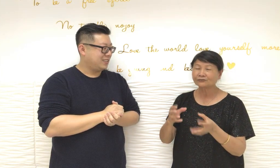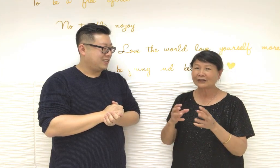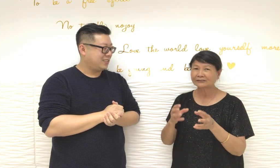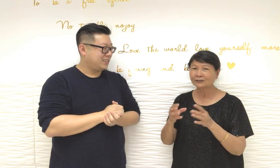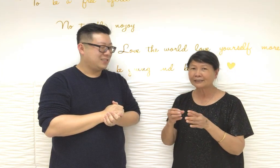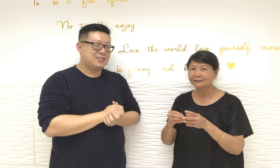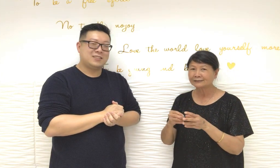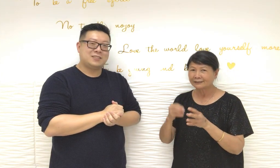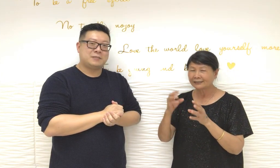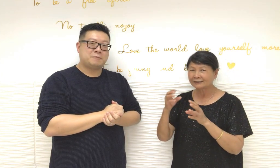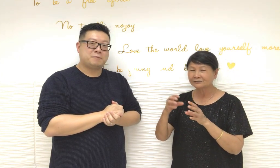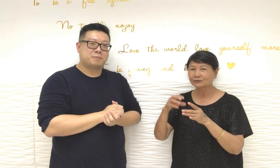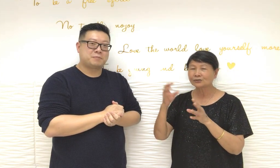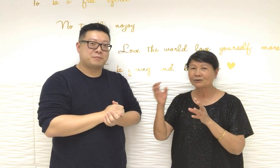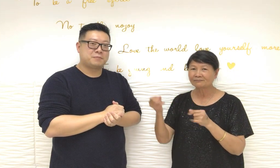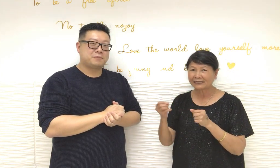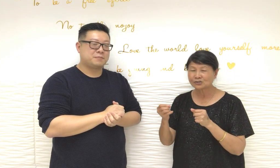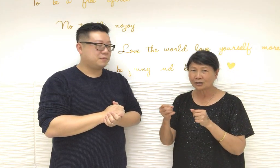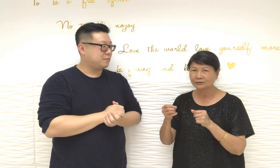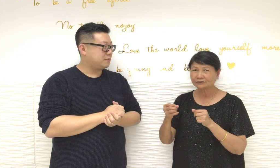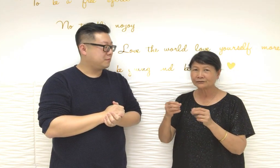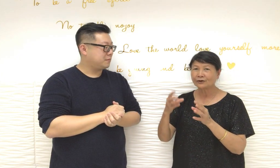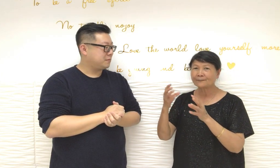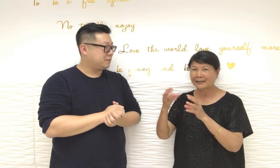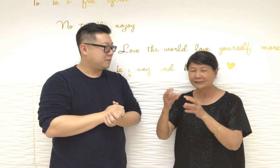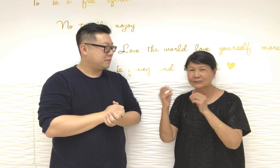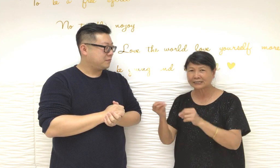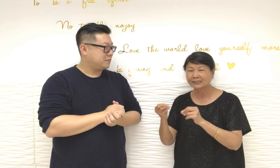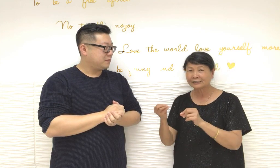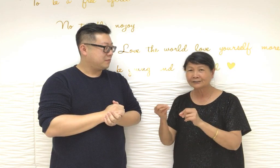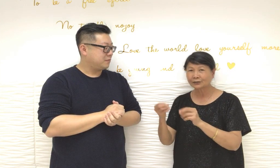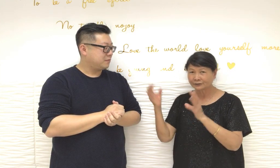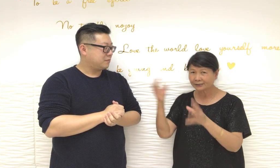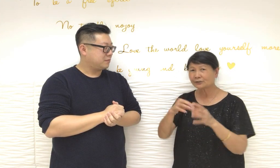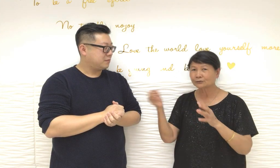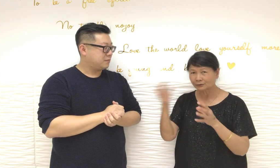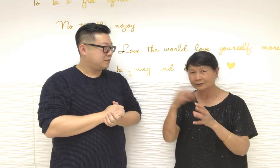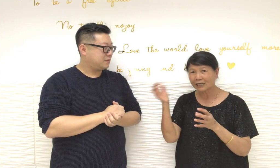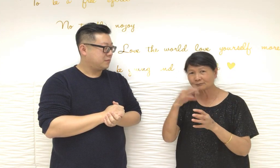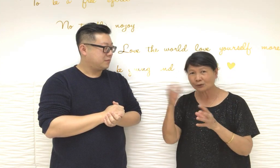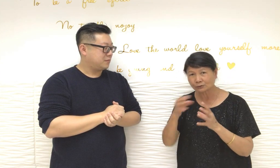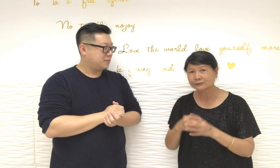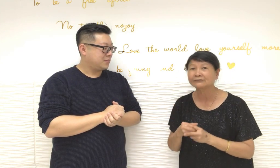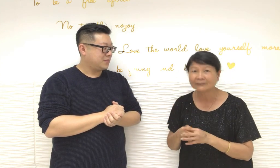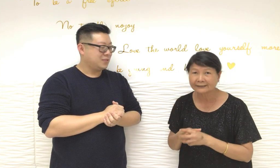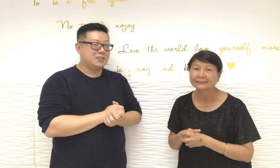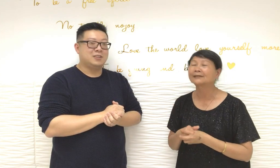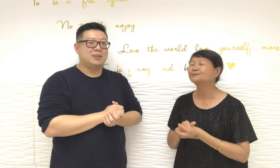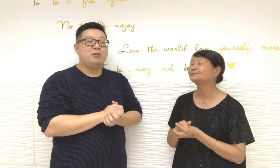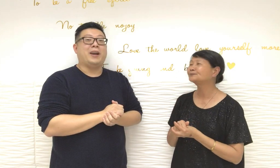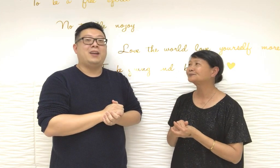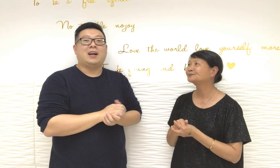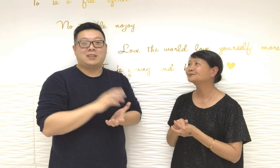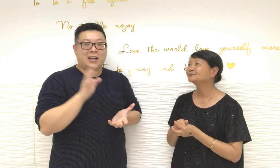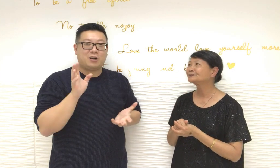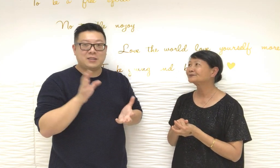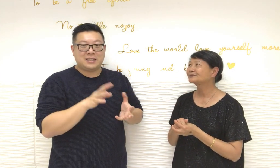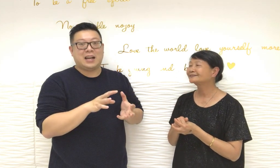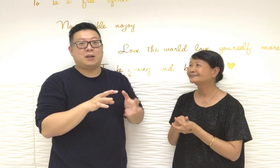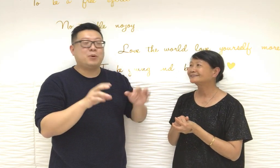發覺呢就算我不擺水我擺個錢他一樣和我攤了很多錢回來的OK大家可以試一下不過